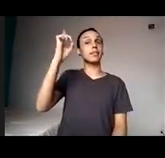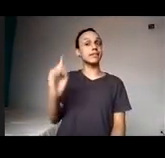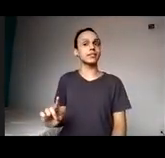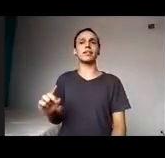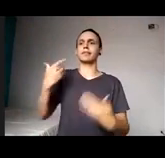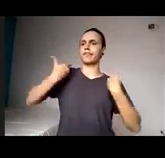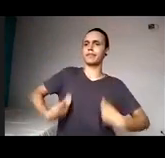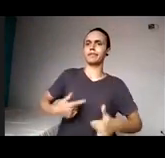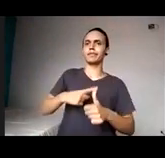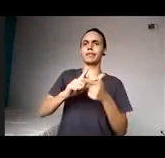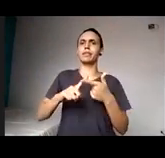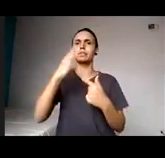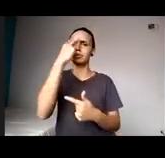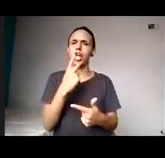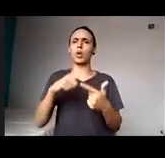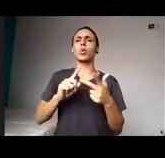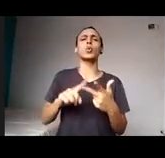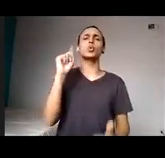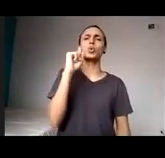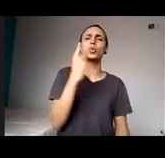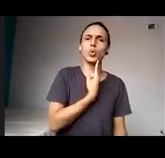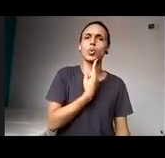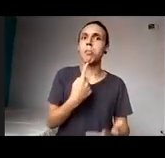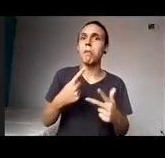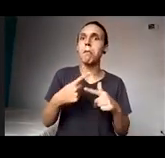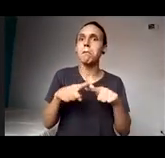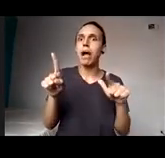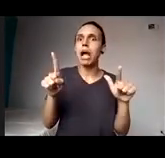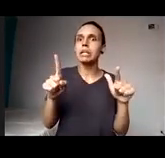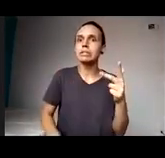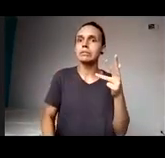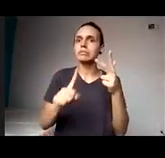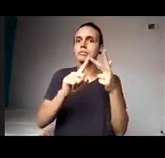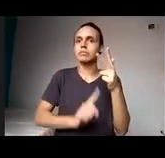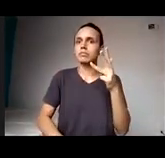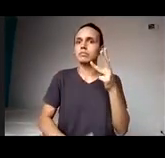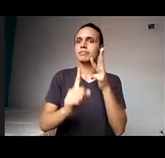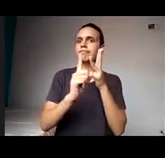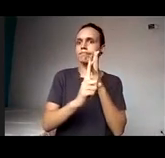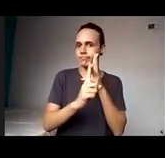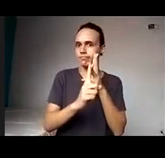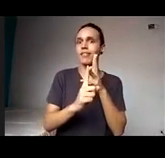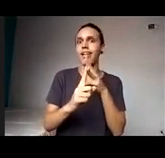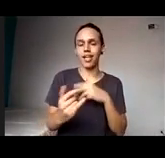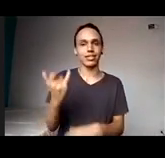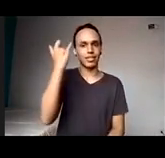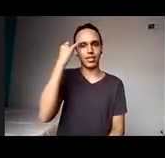cego, surdo, agora essa outra parcela que nós temos aí grandes e grandes desafios